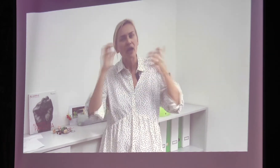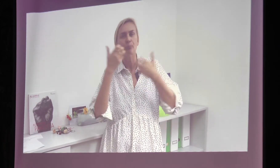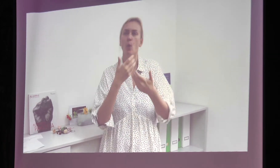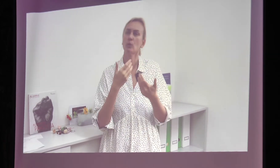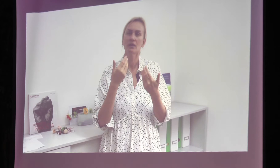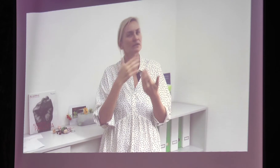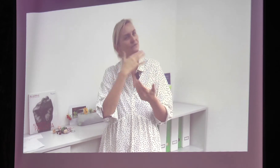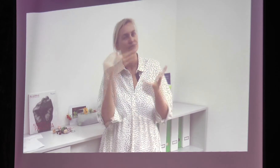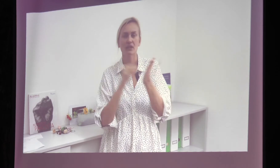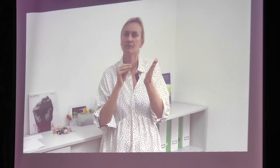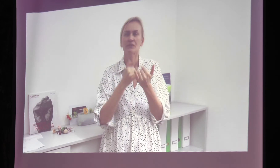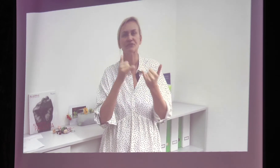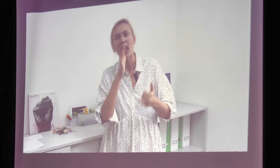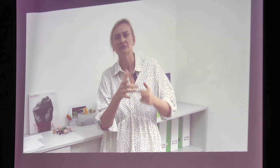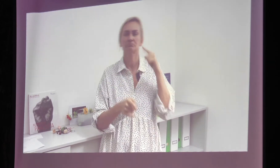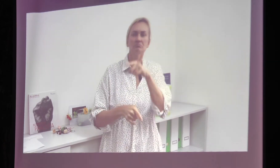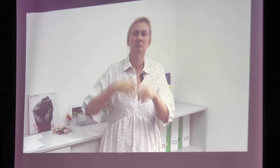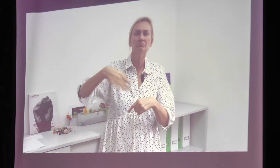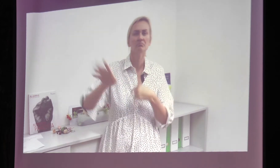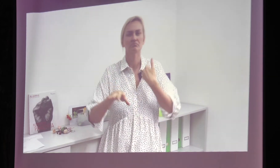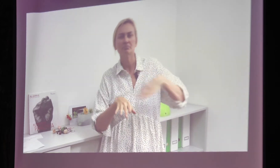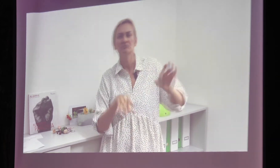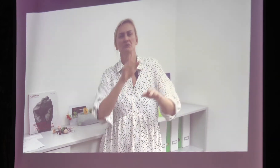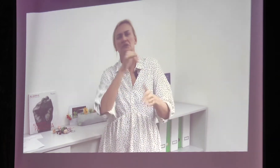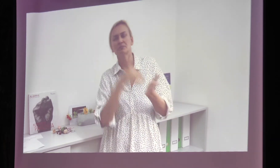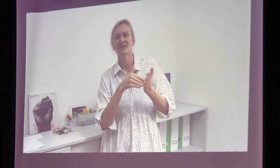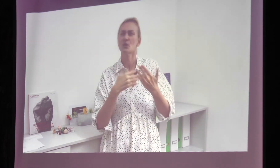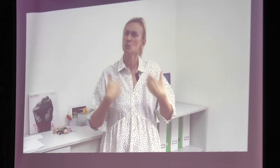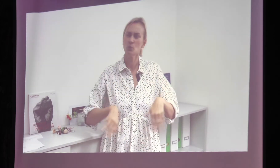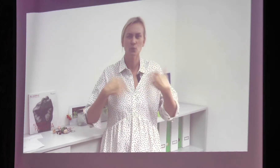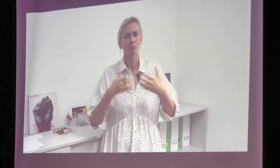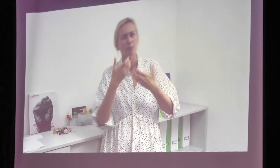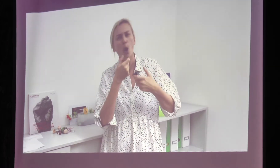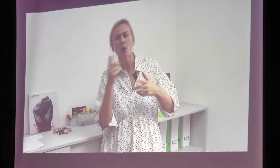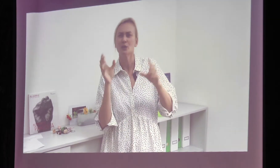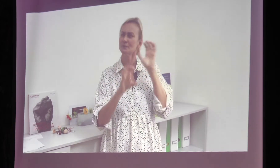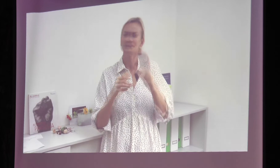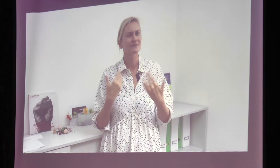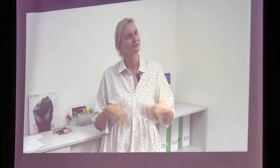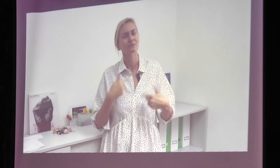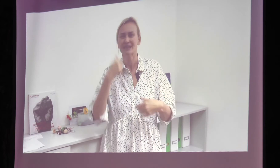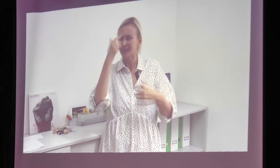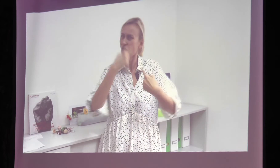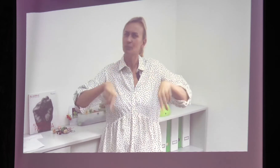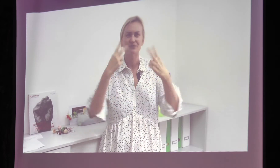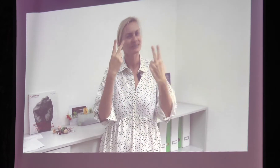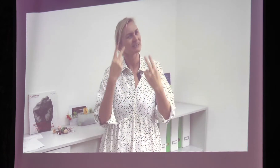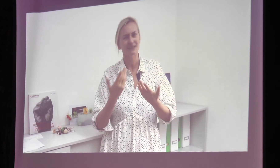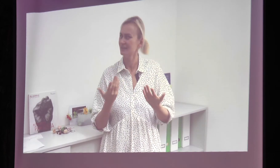dass man eben auch viel macht gegen Diskriminierung und